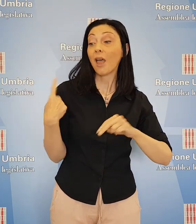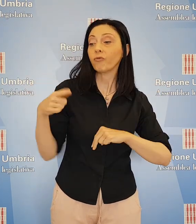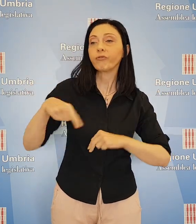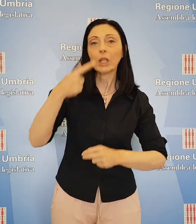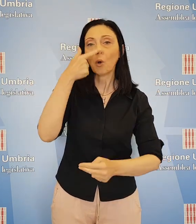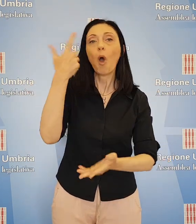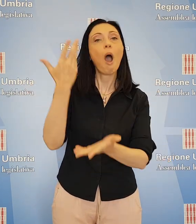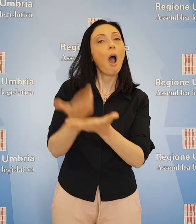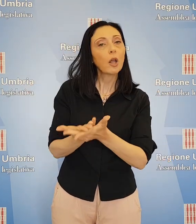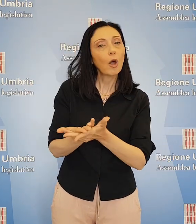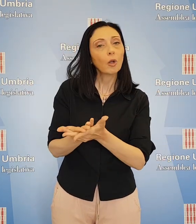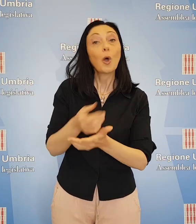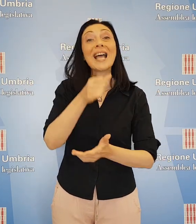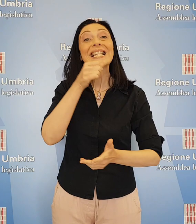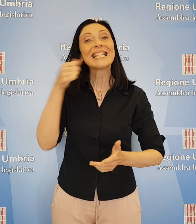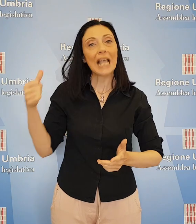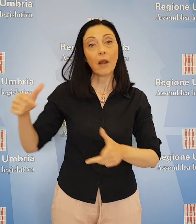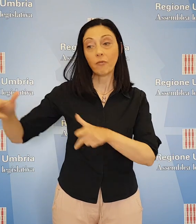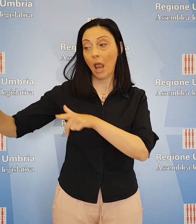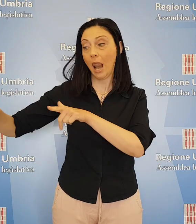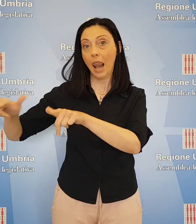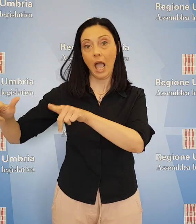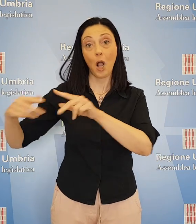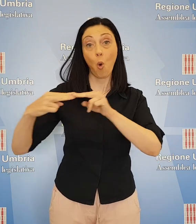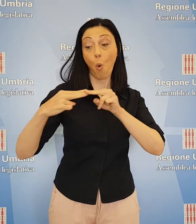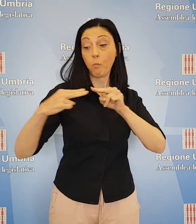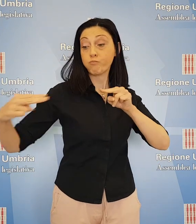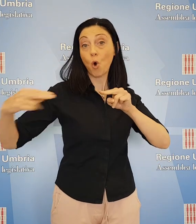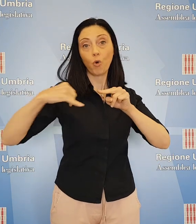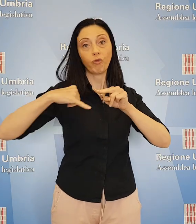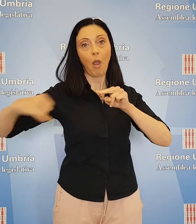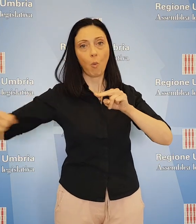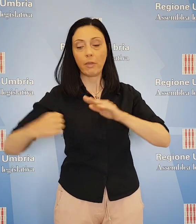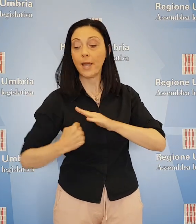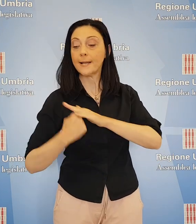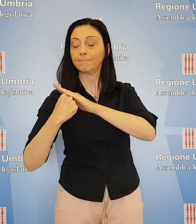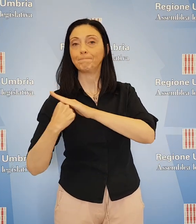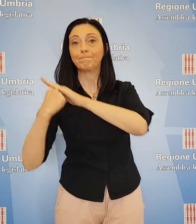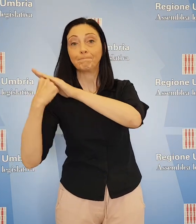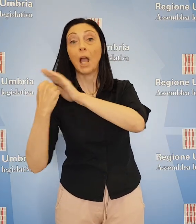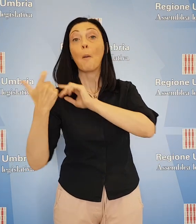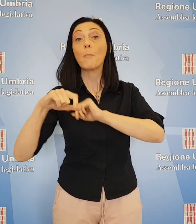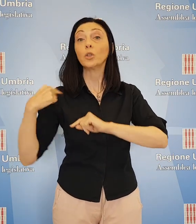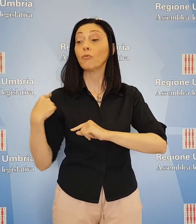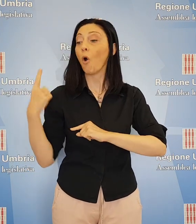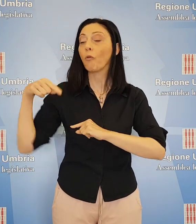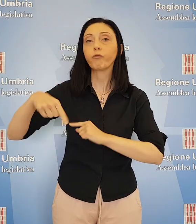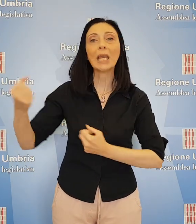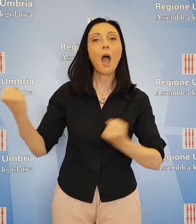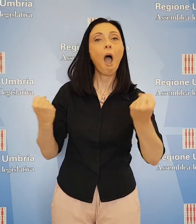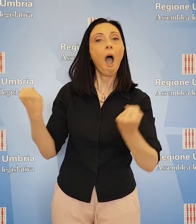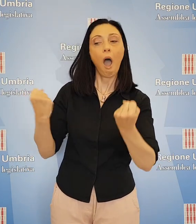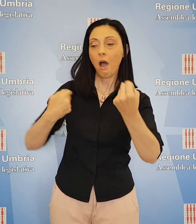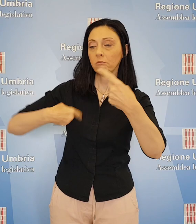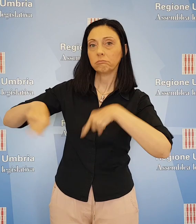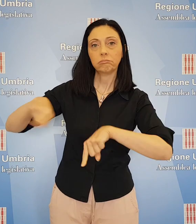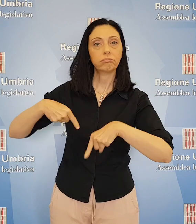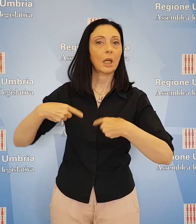adeguata. C'è quindi bisogno del consolidamento del ponte conclusivo che va sul lago, che non permette il passaggio dei